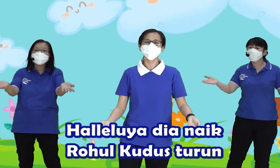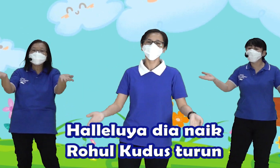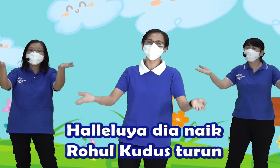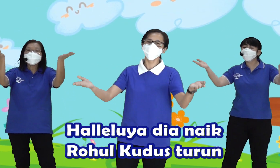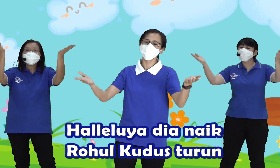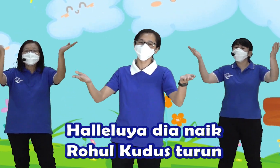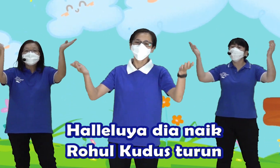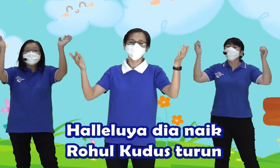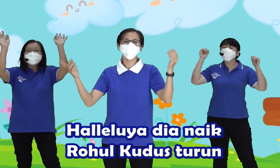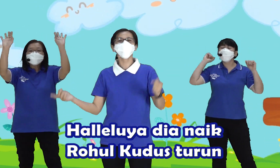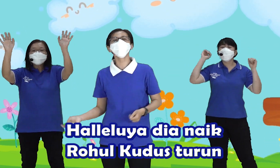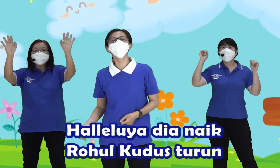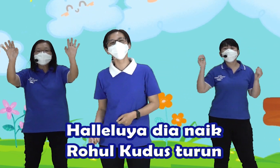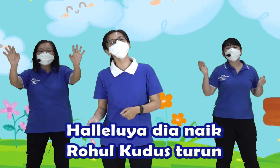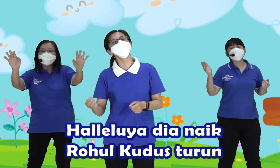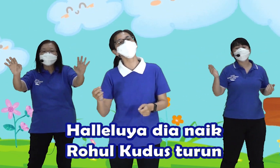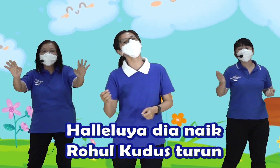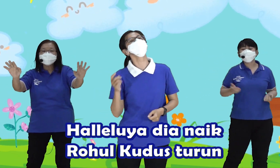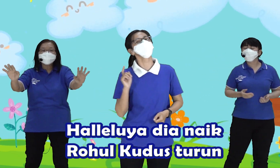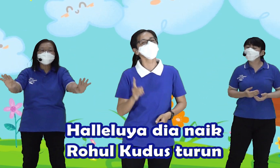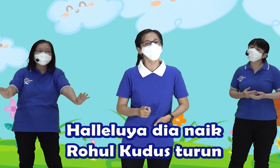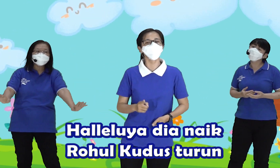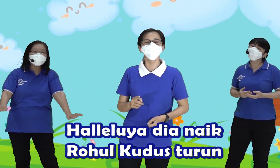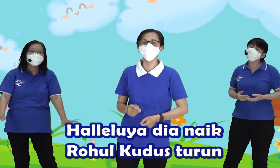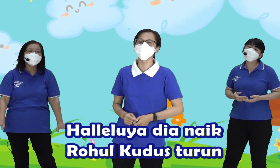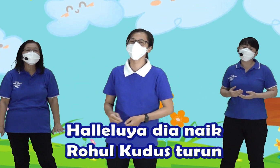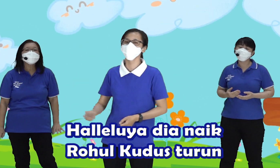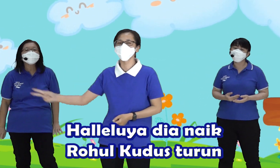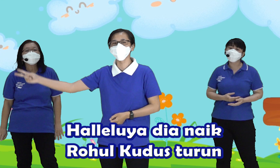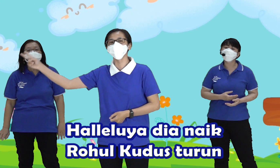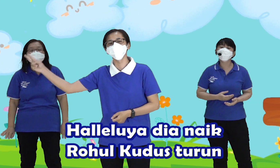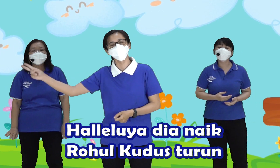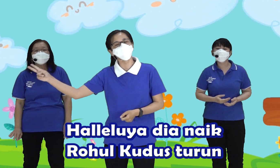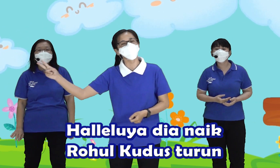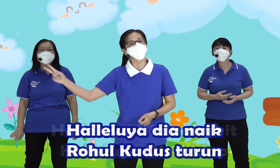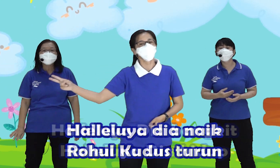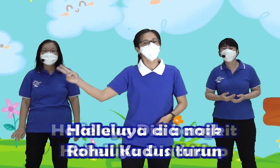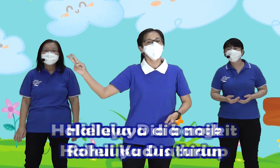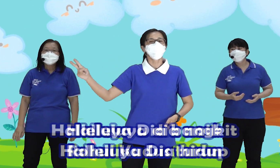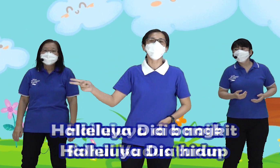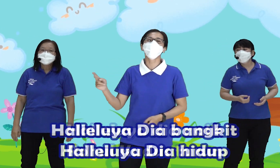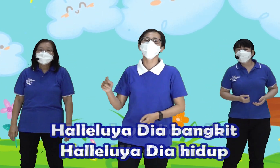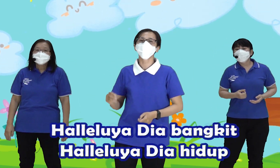naik Rohan kudus turun